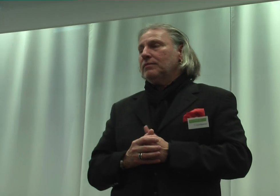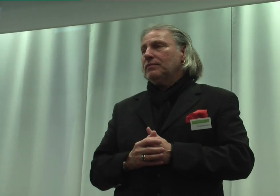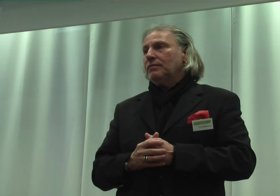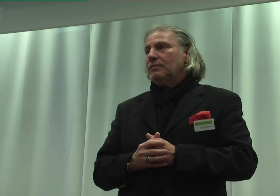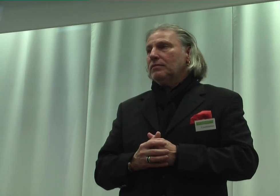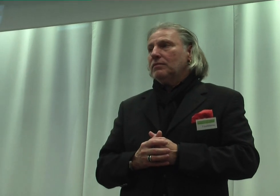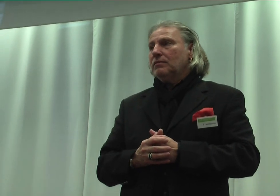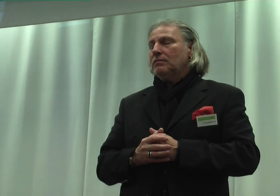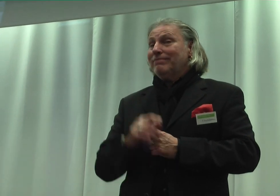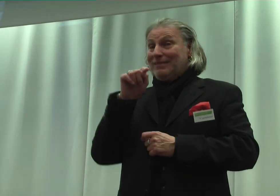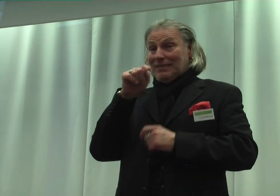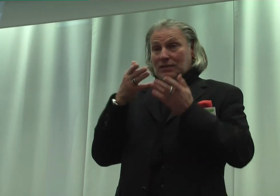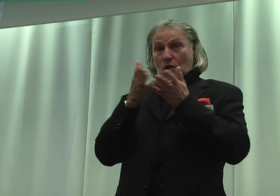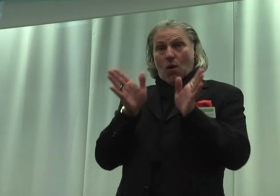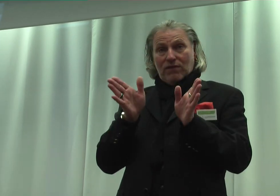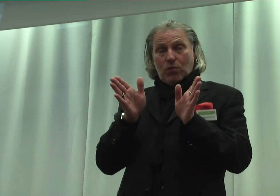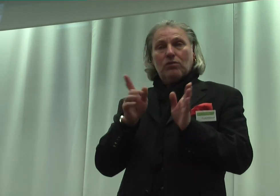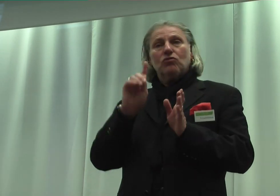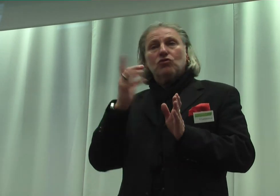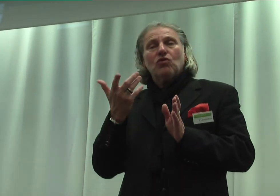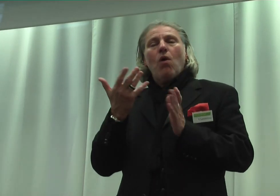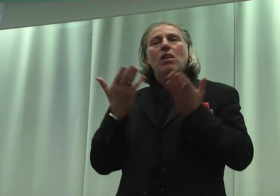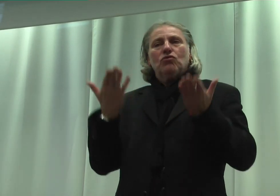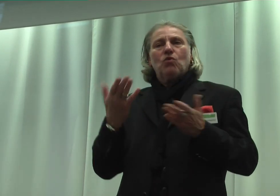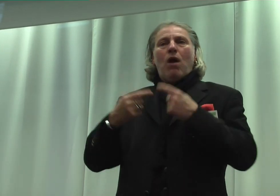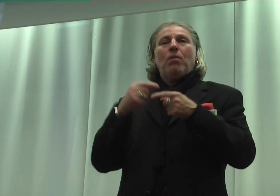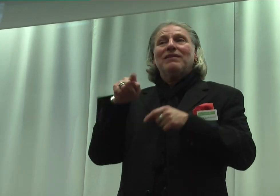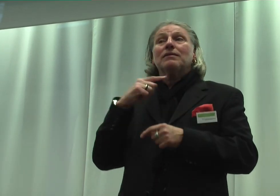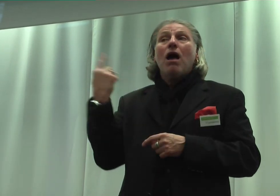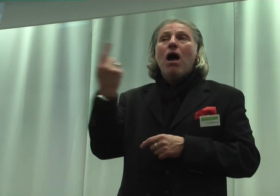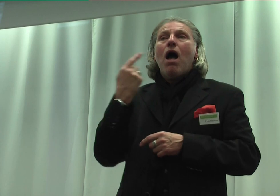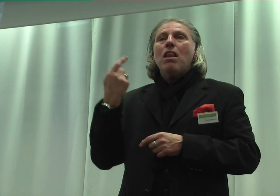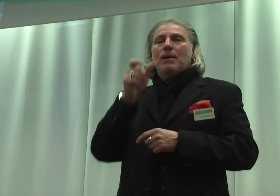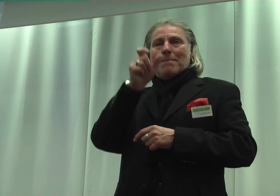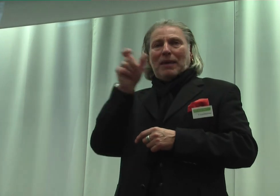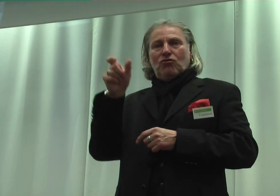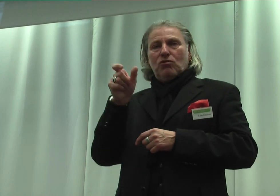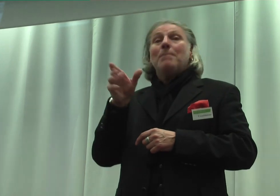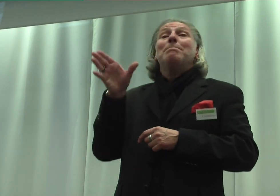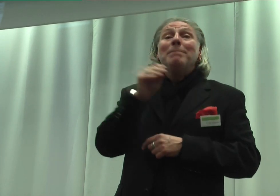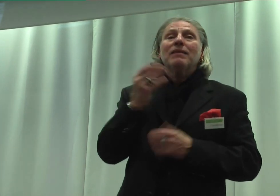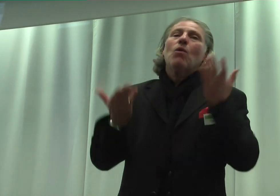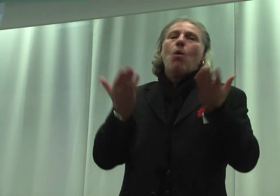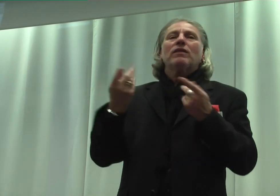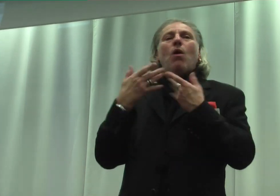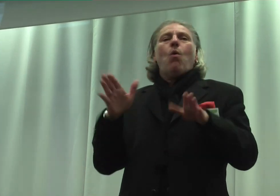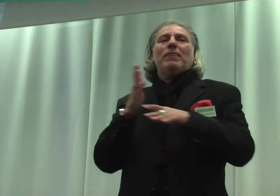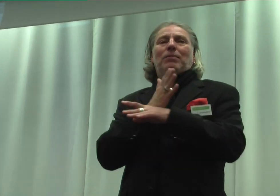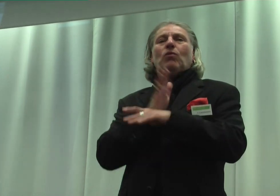Diese Öffnung soll in einer Weise geschehen, dass alle Menschen, ob mit oder ohne Behinderung, am gesellschaftlichen